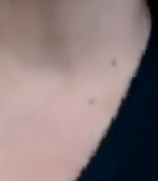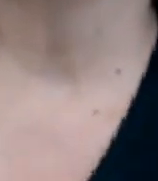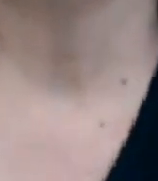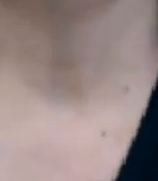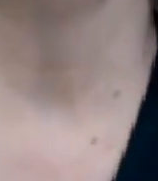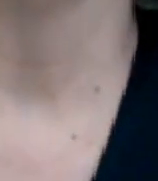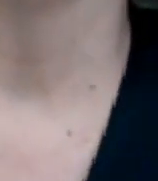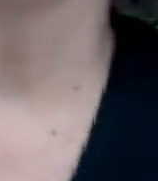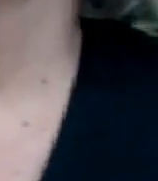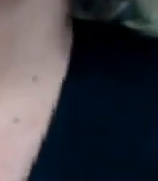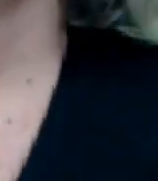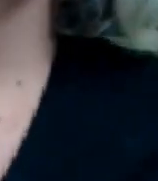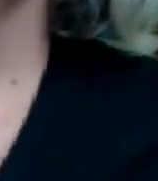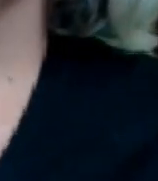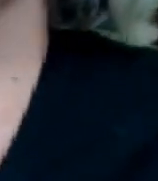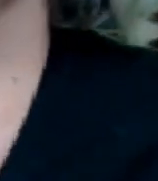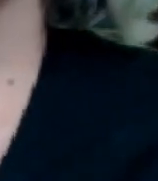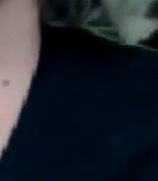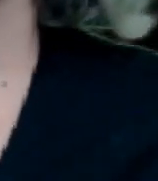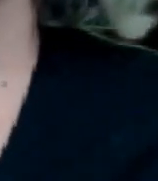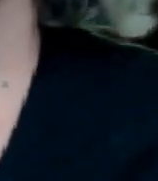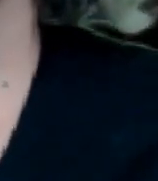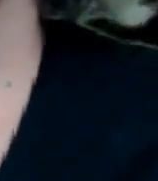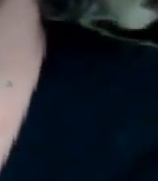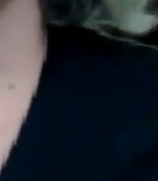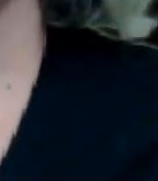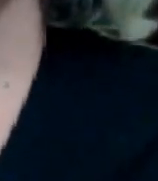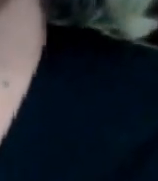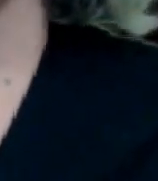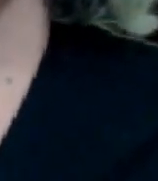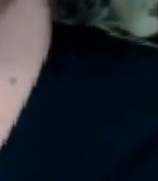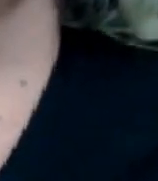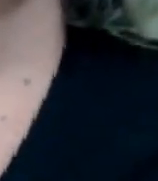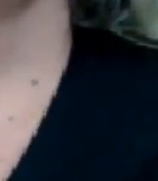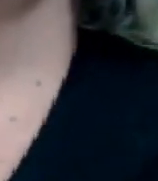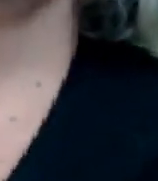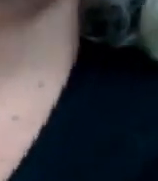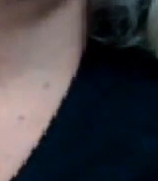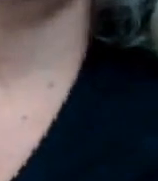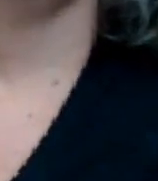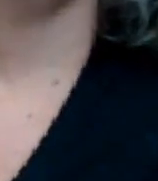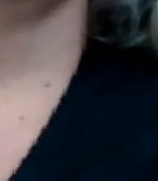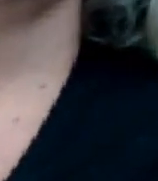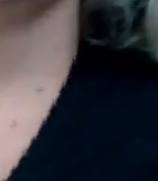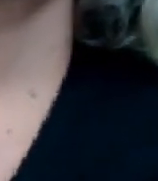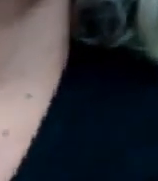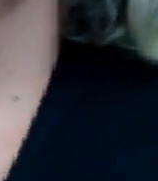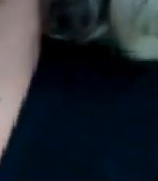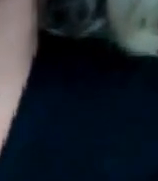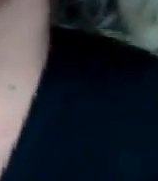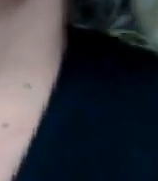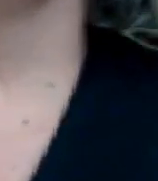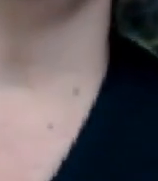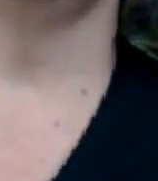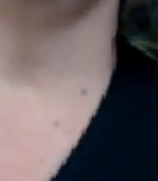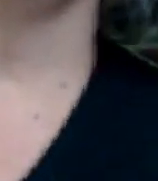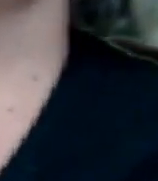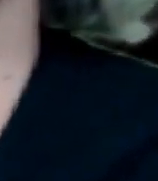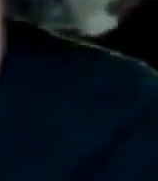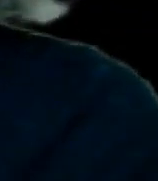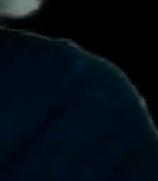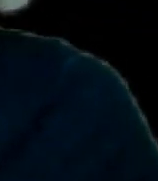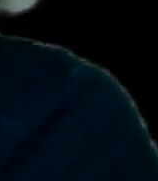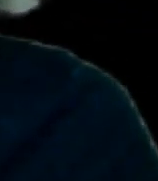videos Andrés Manuel ha dicho muchas veces que puede entrar a la conferencia